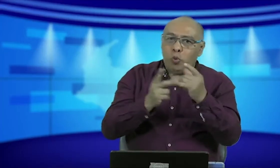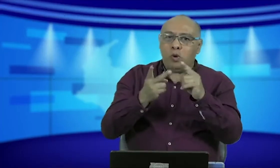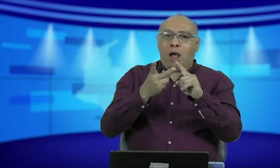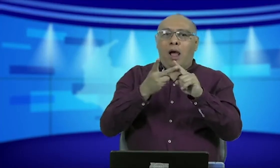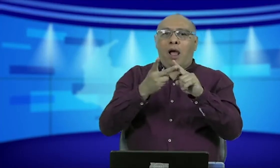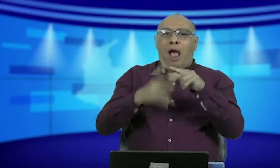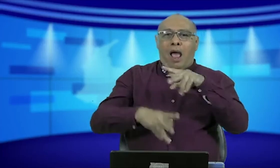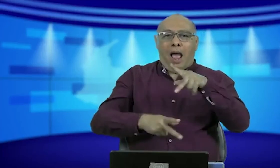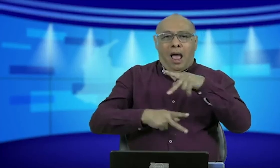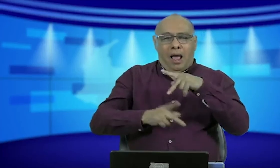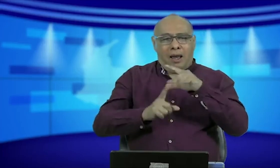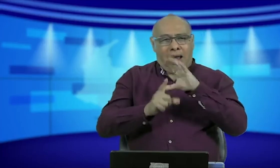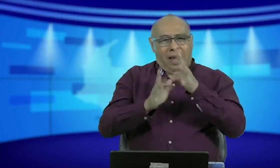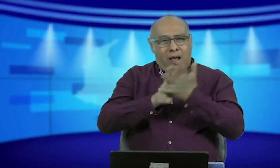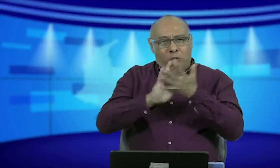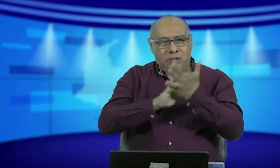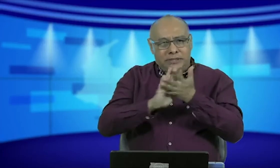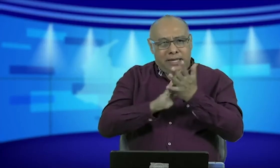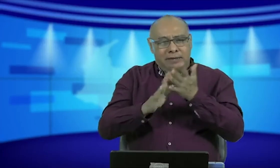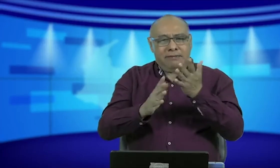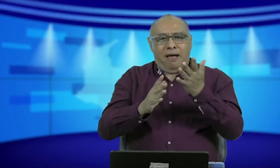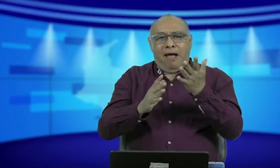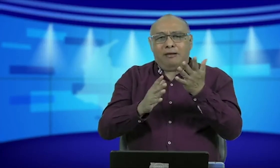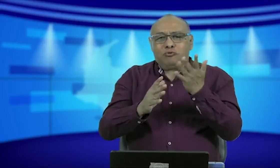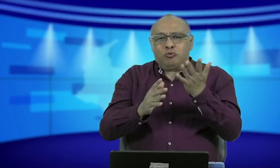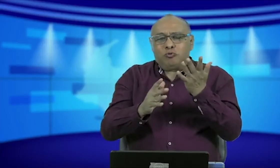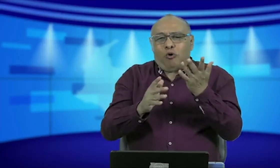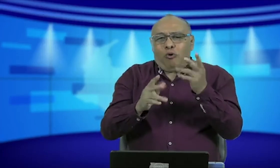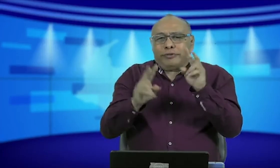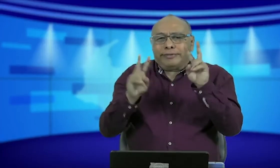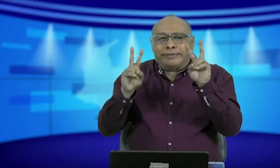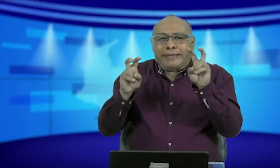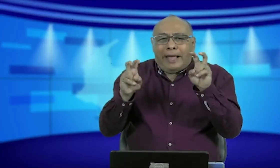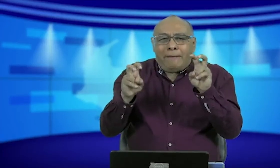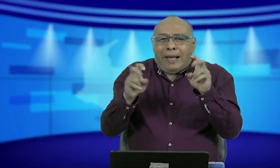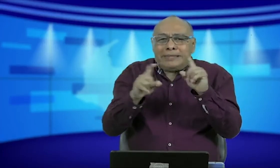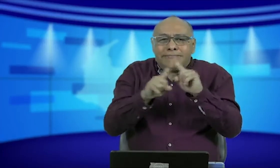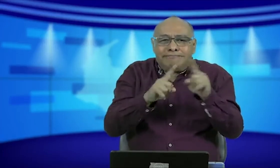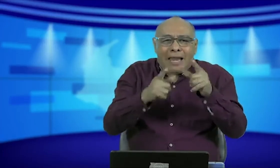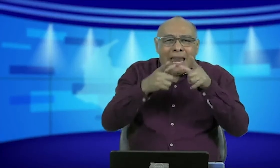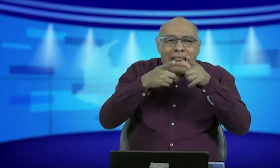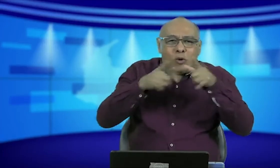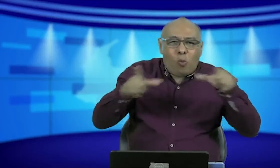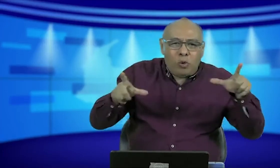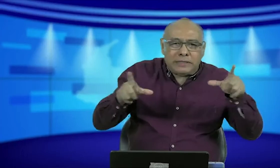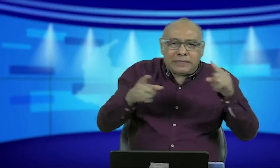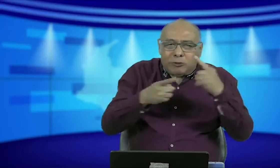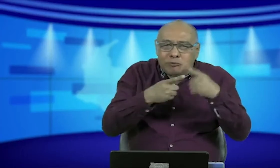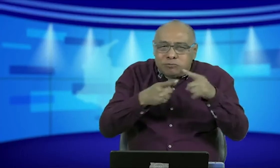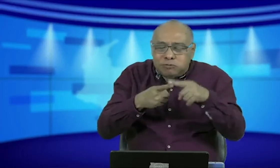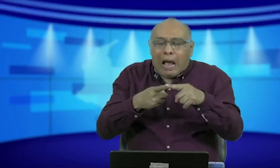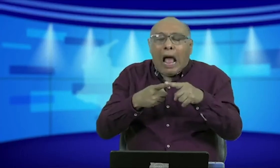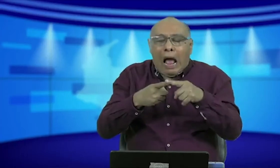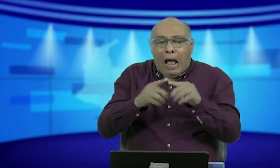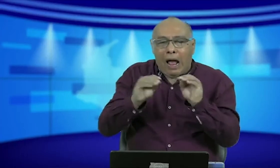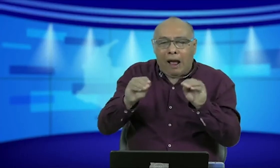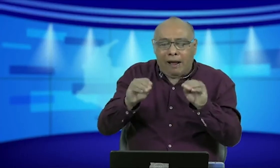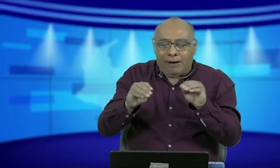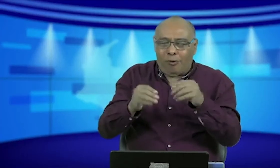oyentes que se inscriban y estén aprendiendo de la lengua pues también puedan conocer de estos temas acerca de la lingüística